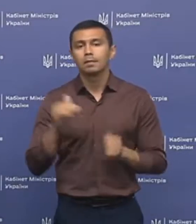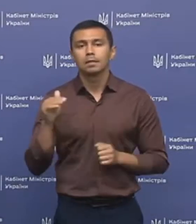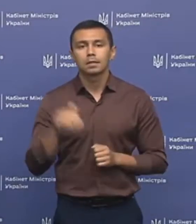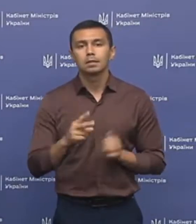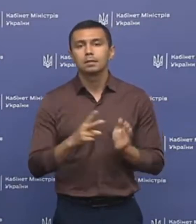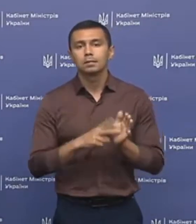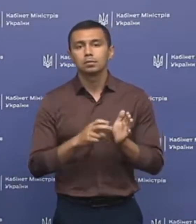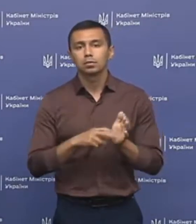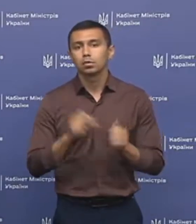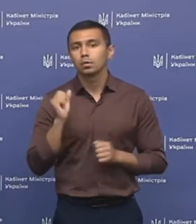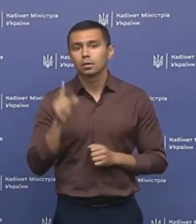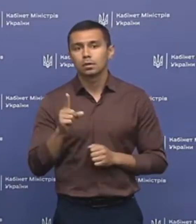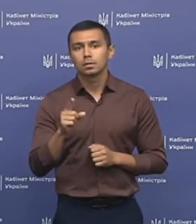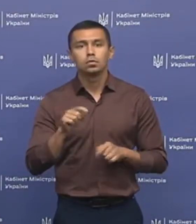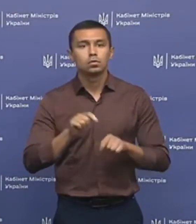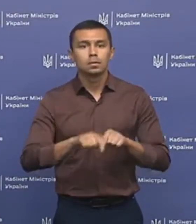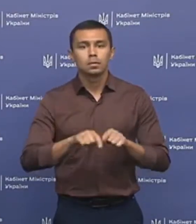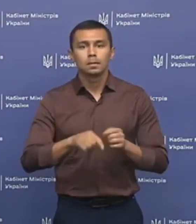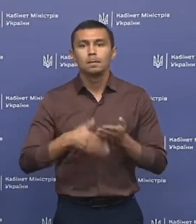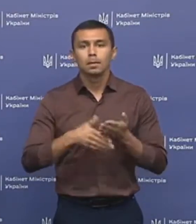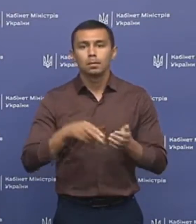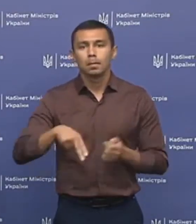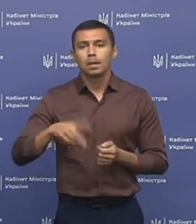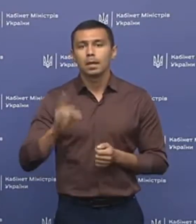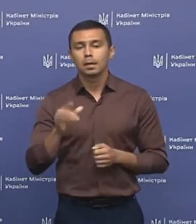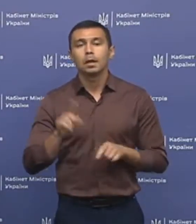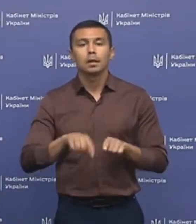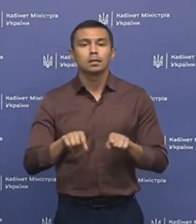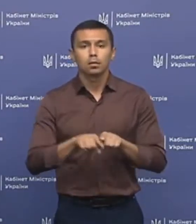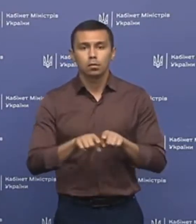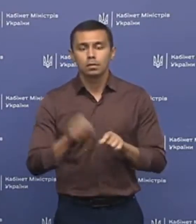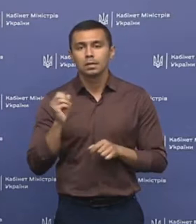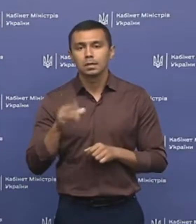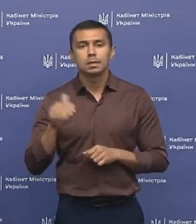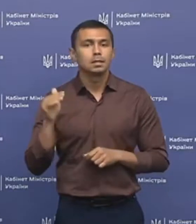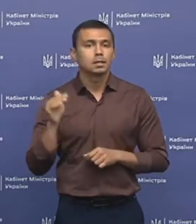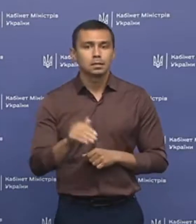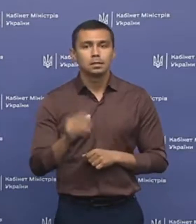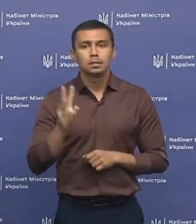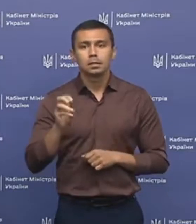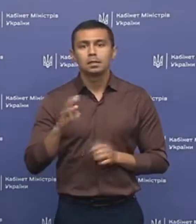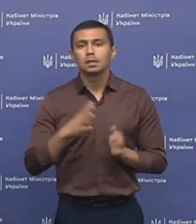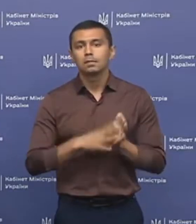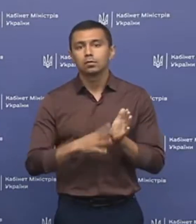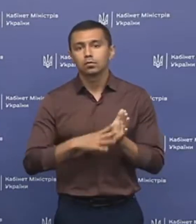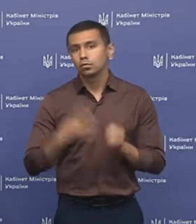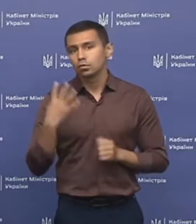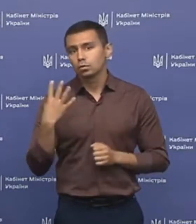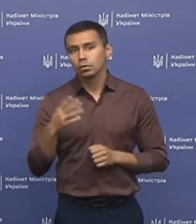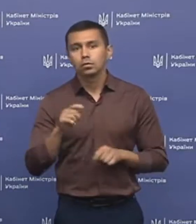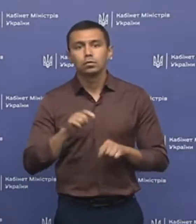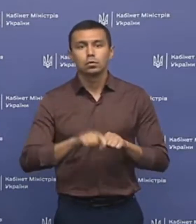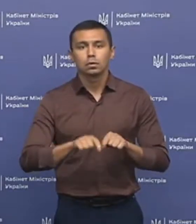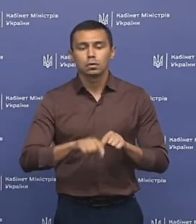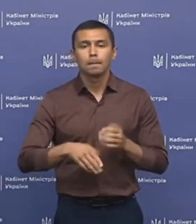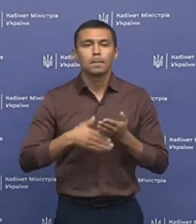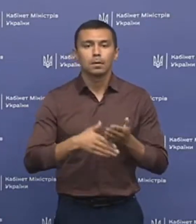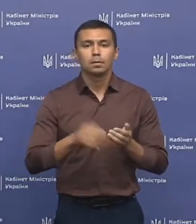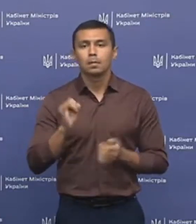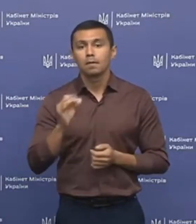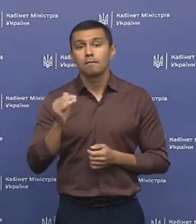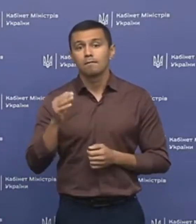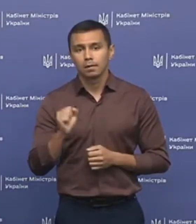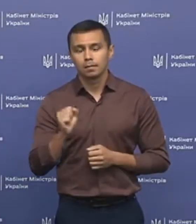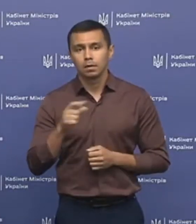711 досліджень методом ПЛР, а також 13 394 дослідження методом